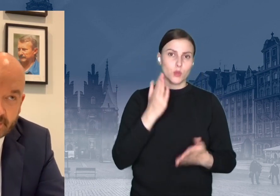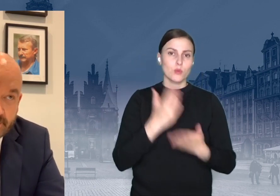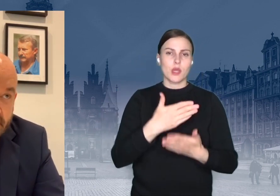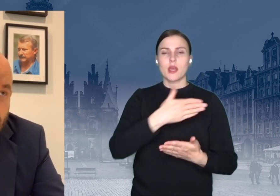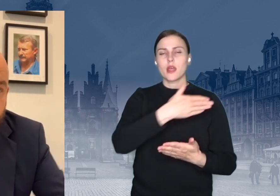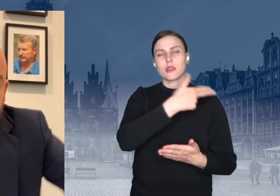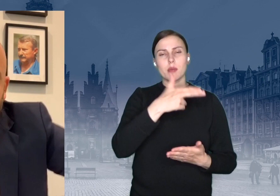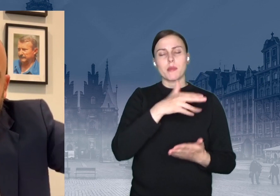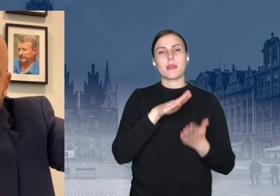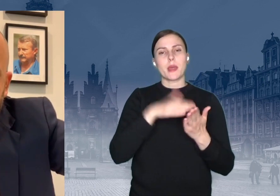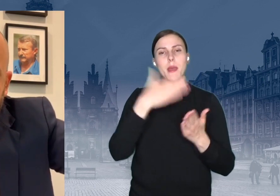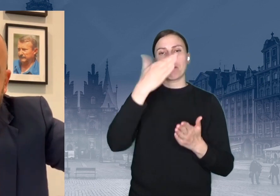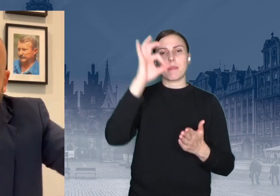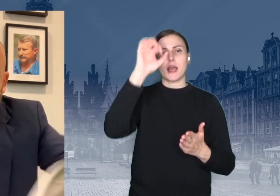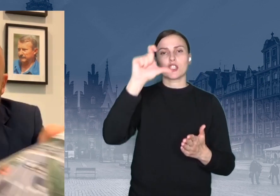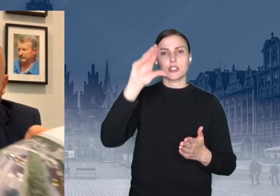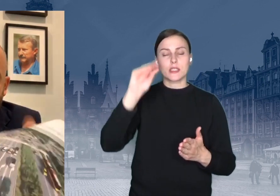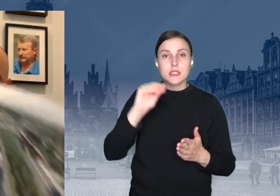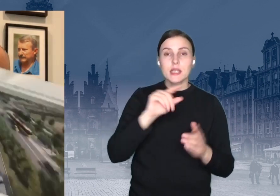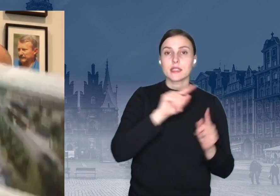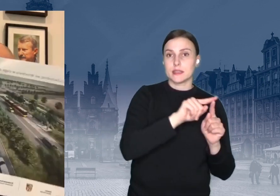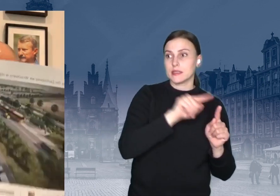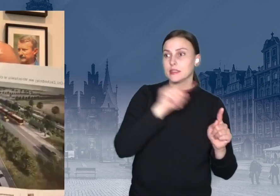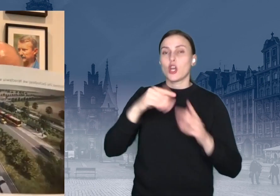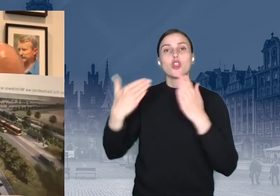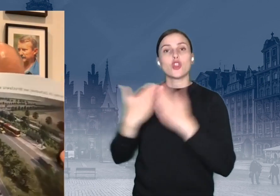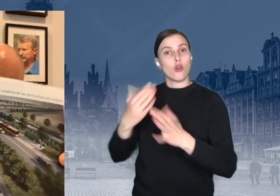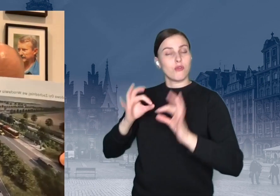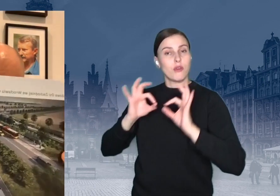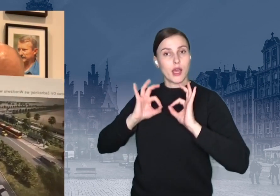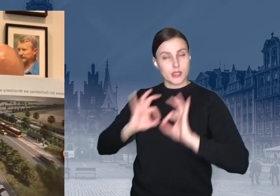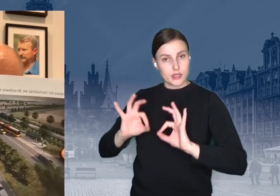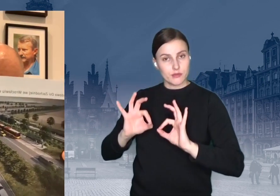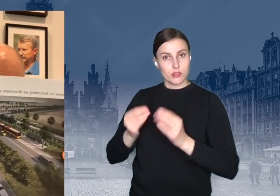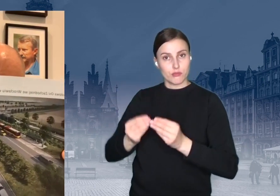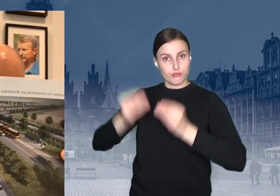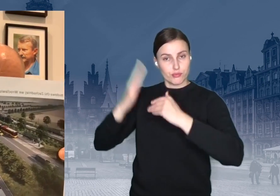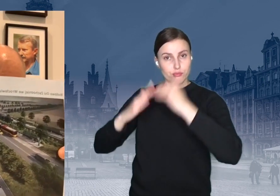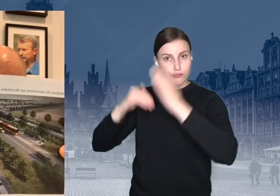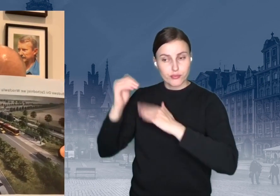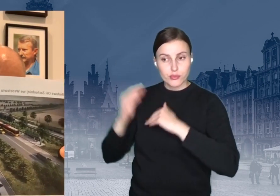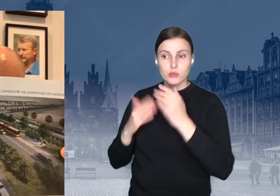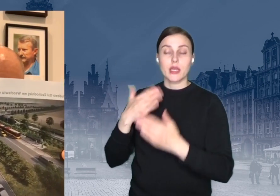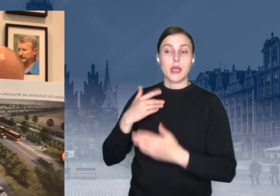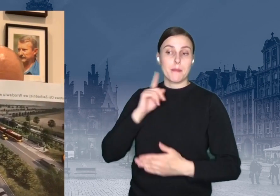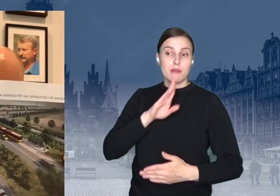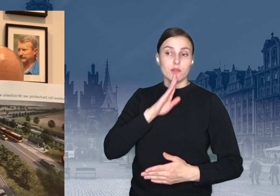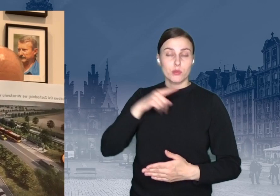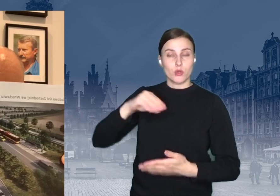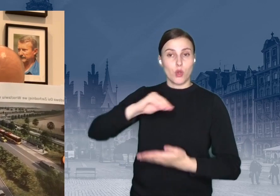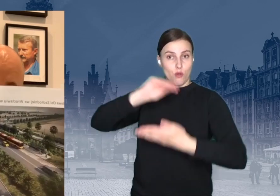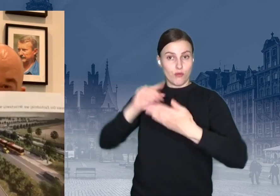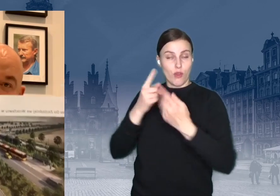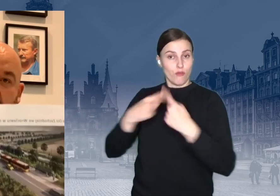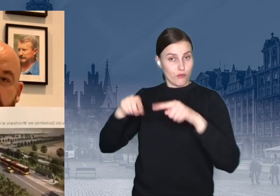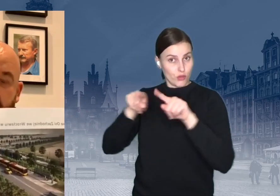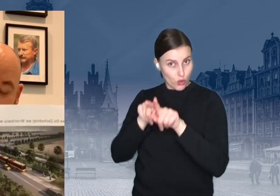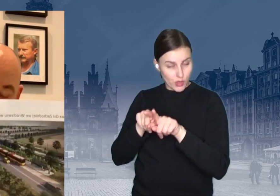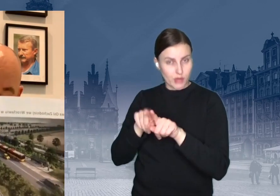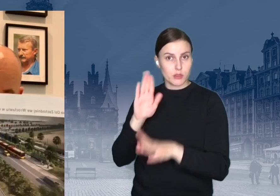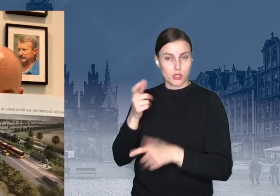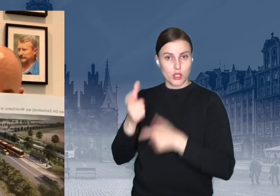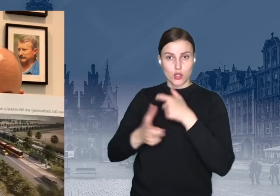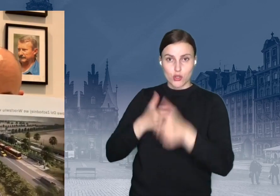a już stąd całkiem blisko do naszej nowej inwestycji. Powiem Wam, że jest duża szansa, że podpiszemy umowę z wykonawcą, którego